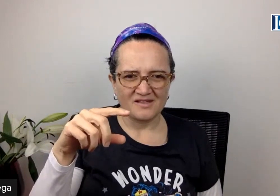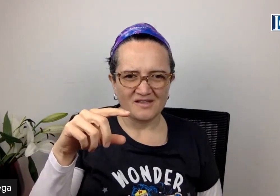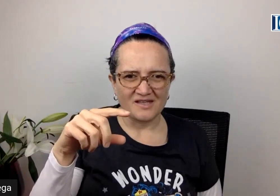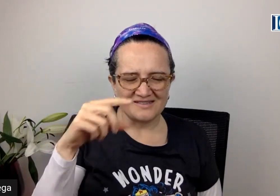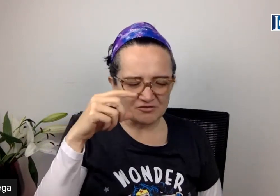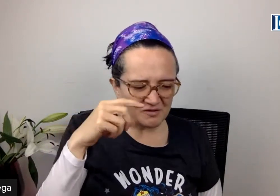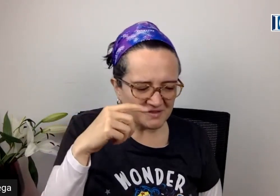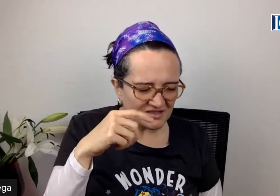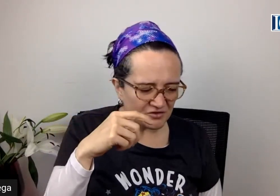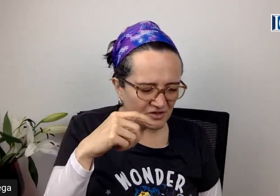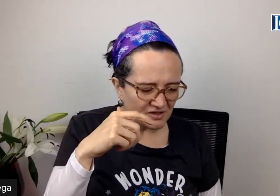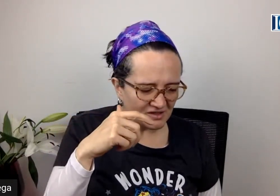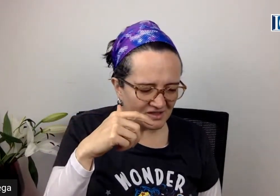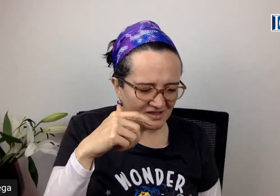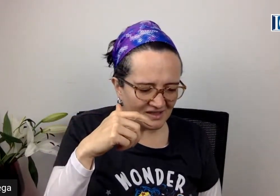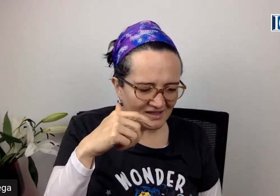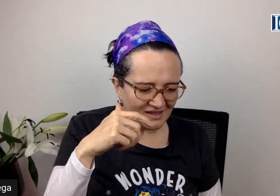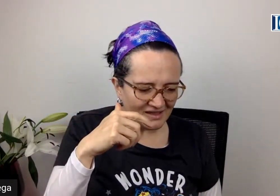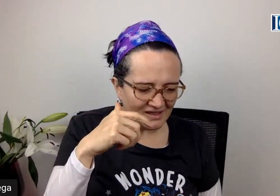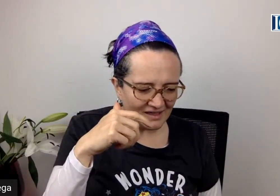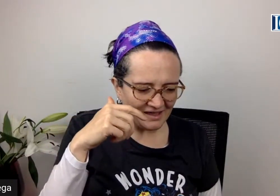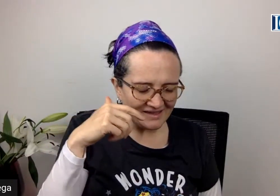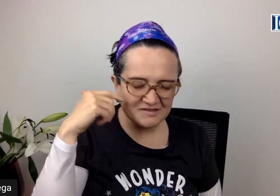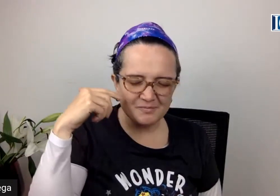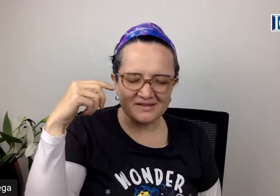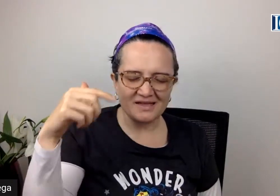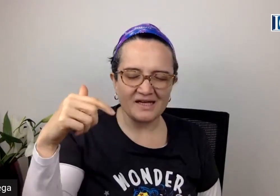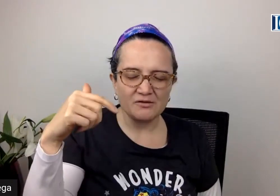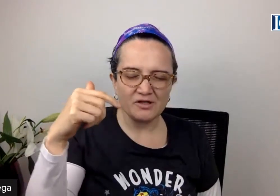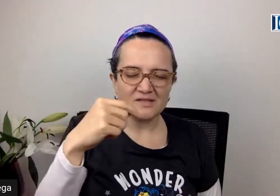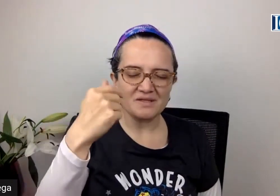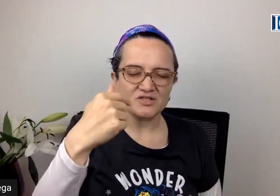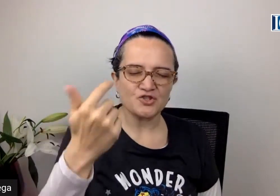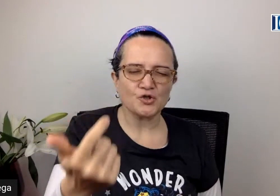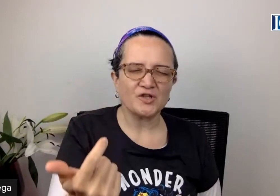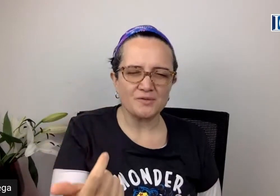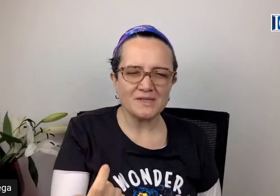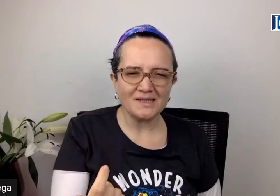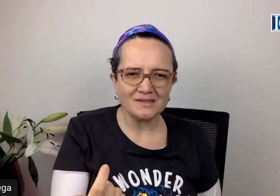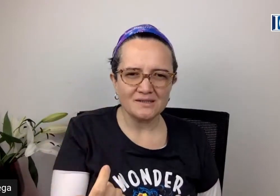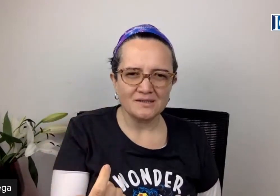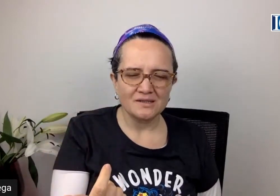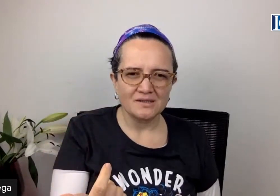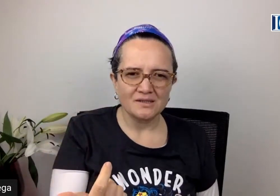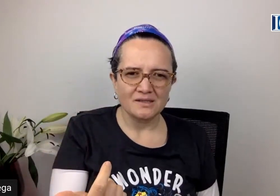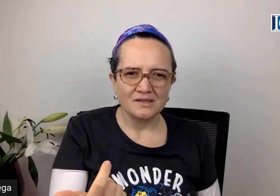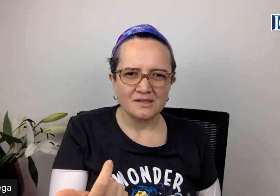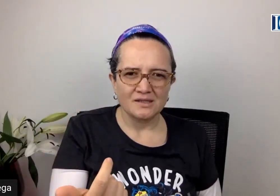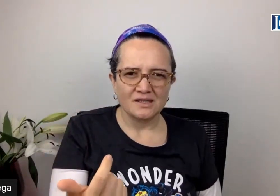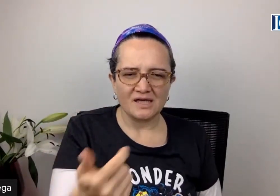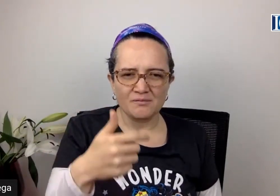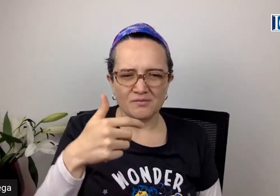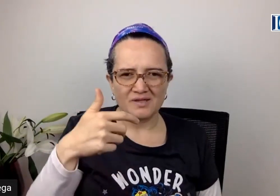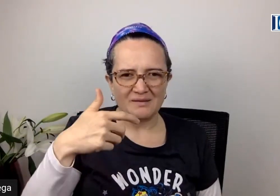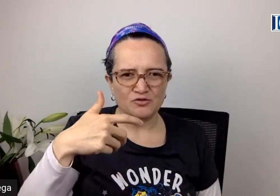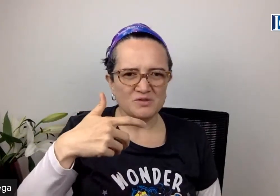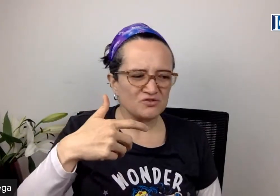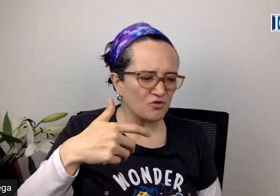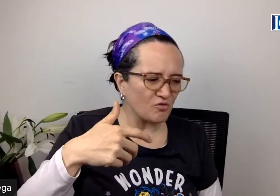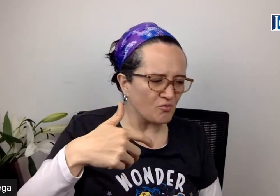esta es una invitación a despertar a una dimensión de vida que la hemos visto como